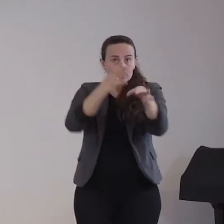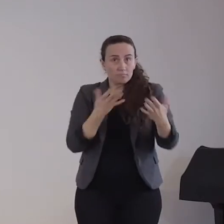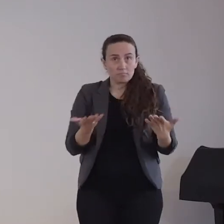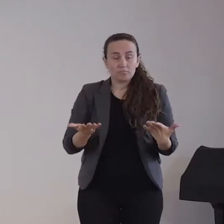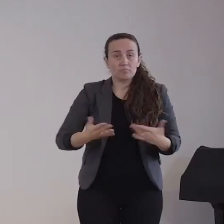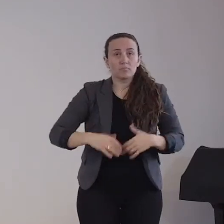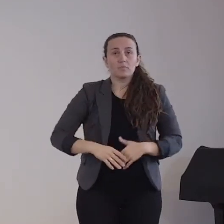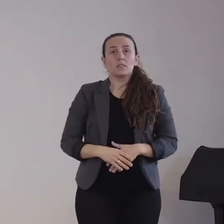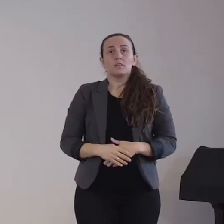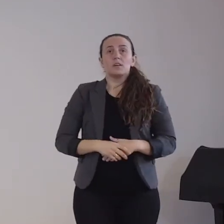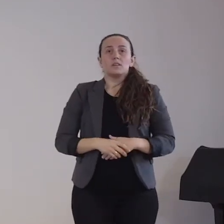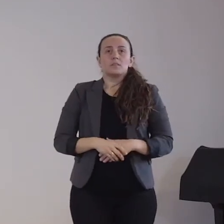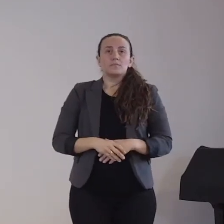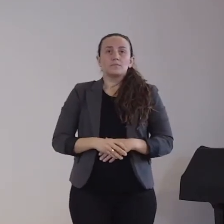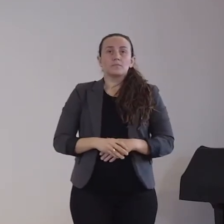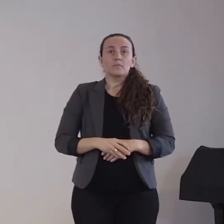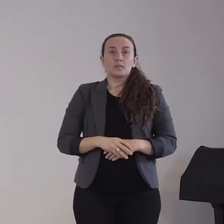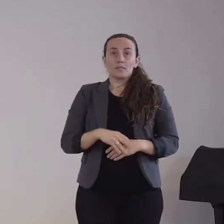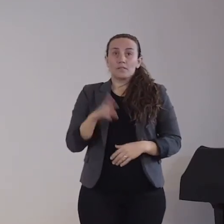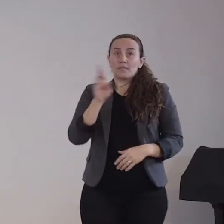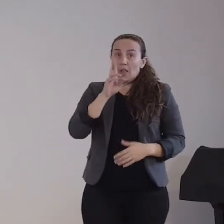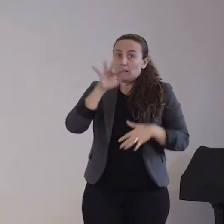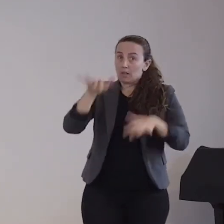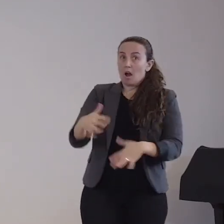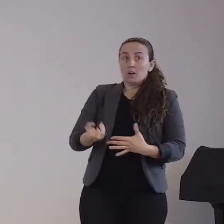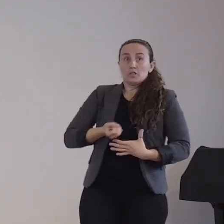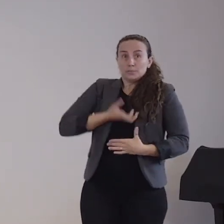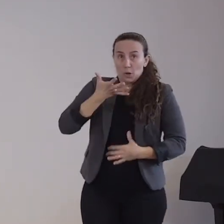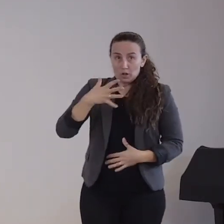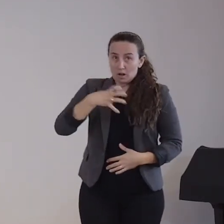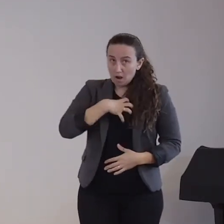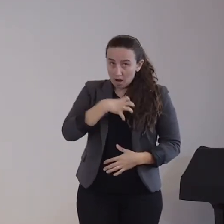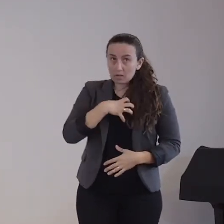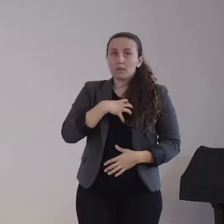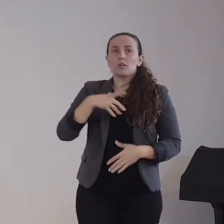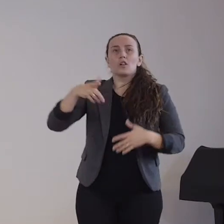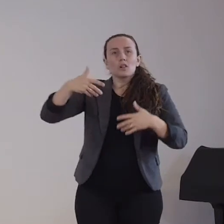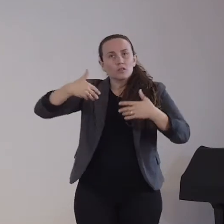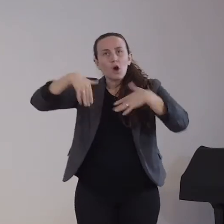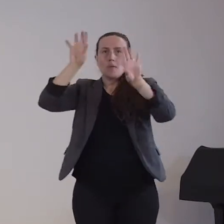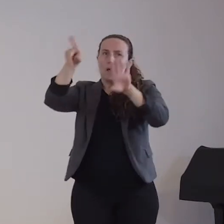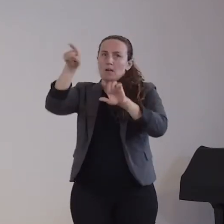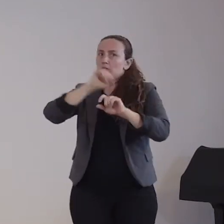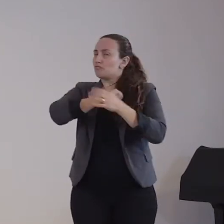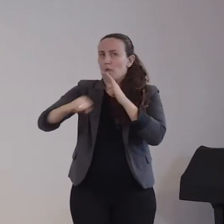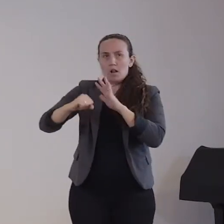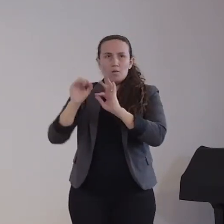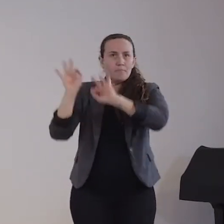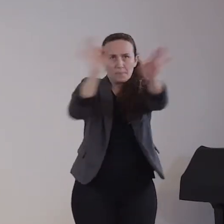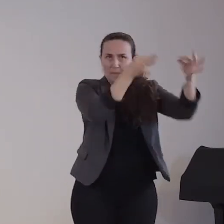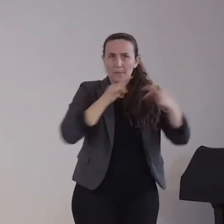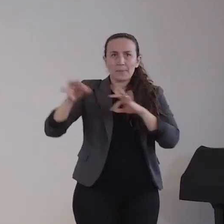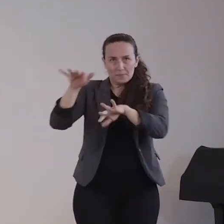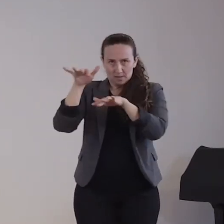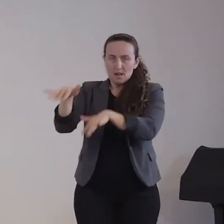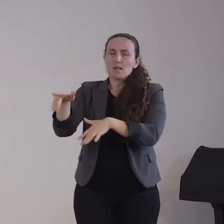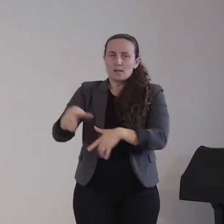symptomatische Patienten und vor allem natürlich hochsymptomatische Patienten, die im Krankenhaus oder